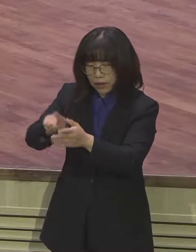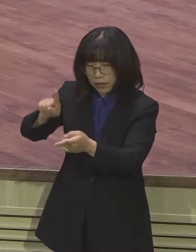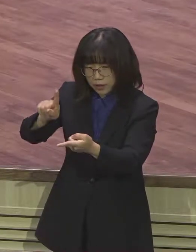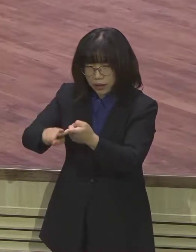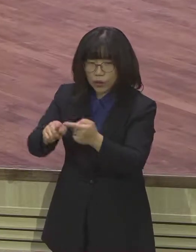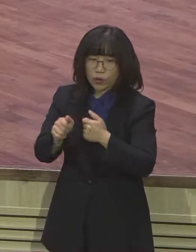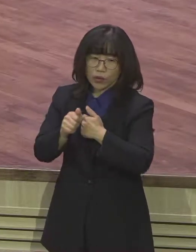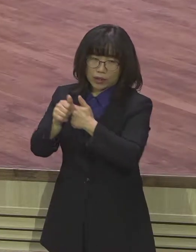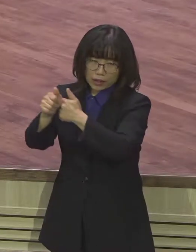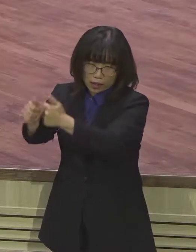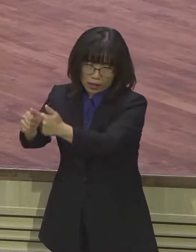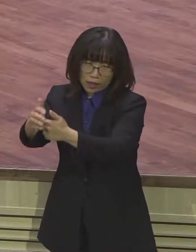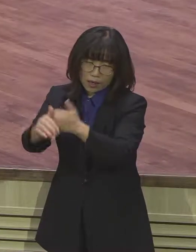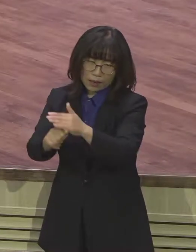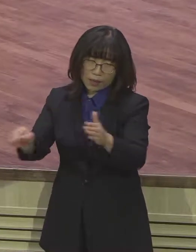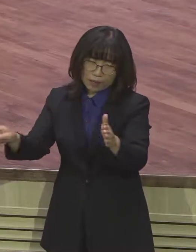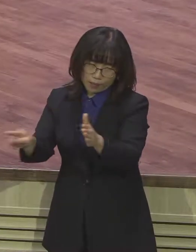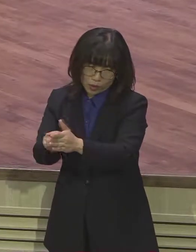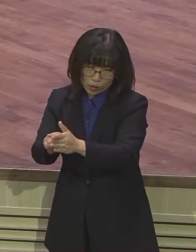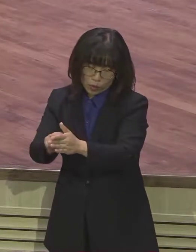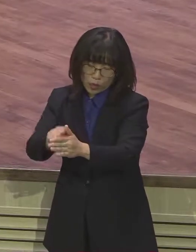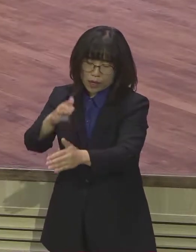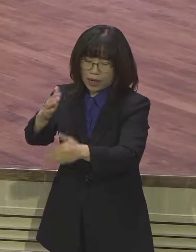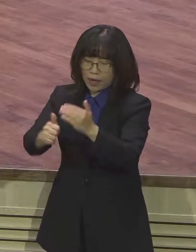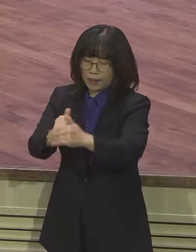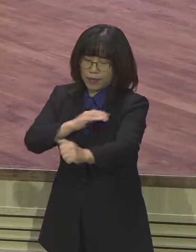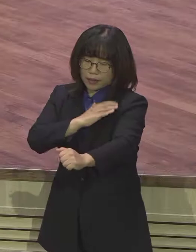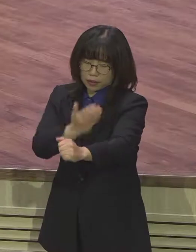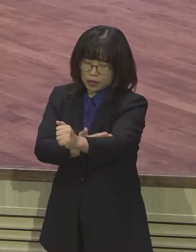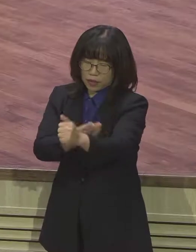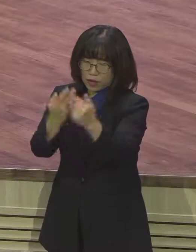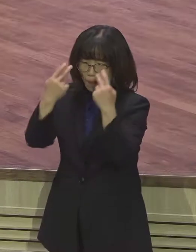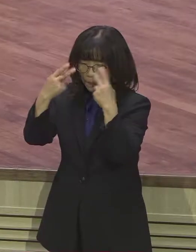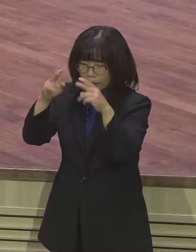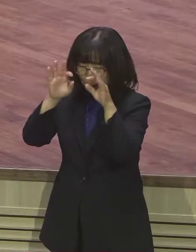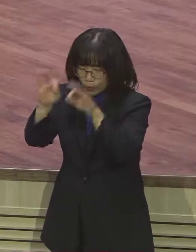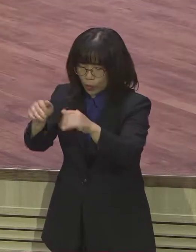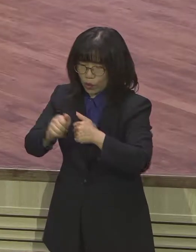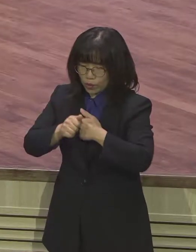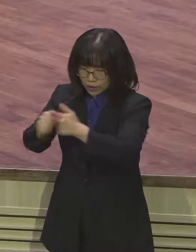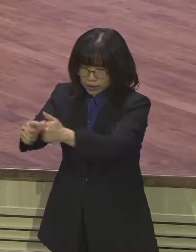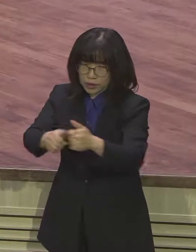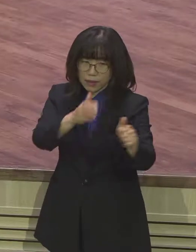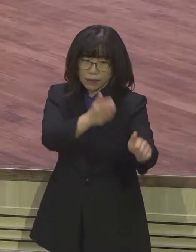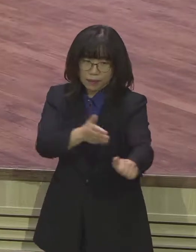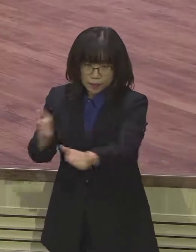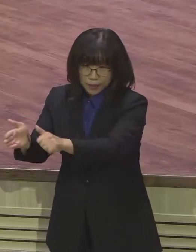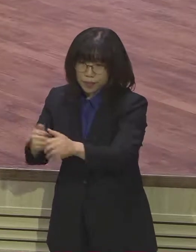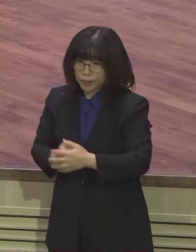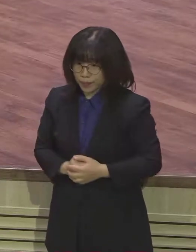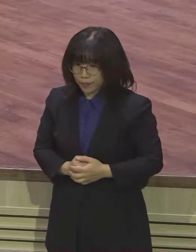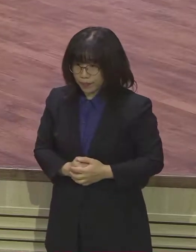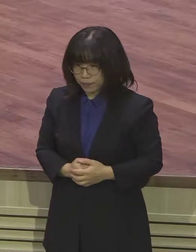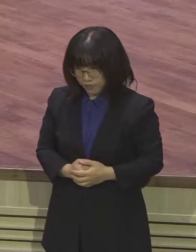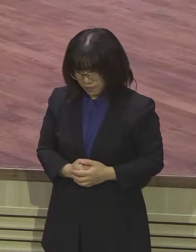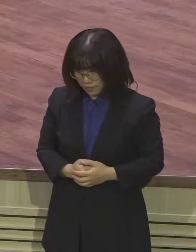하나님의 권능을 바라보면서 여러분 새롭게 도전해 나가시기를 주님의 이름으로 추건합니다 두 번째로 회복의